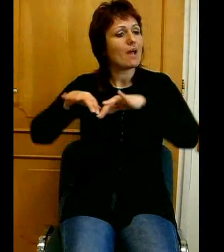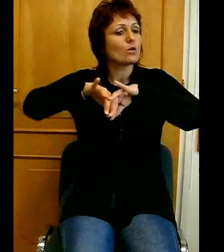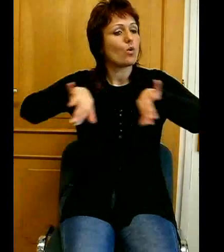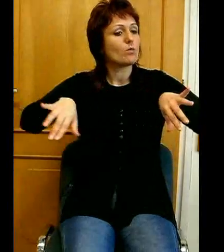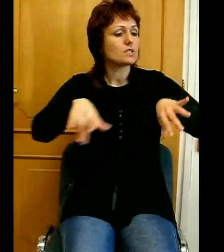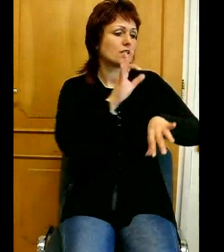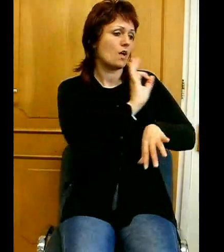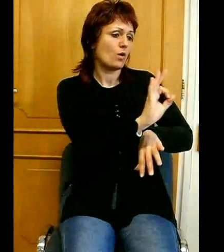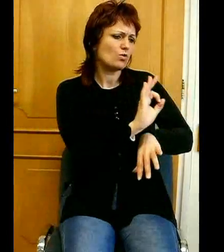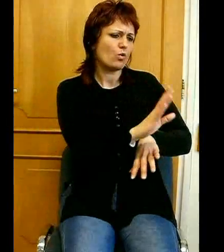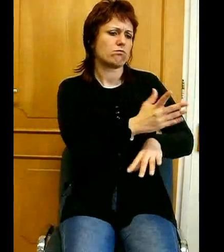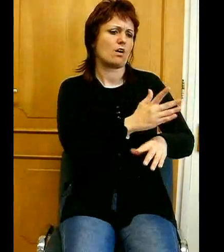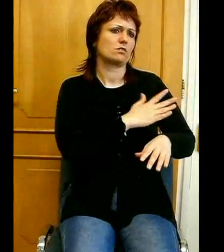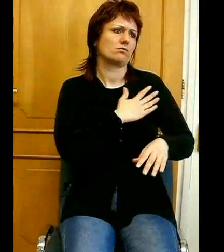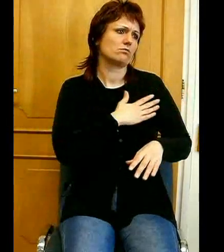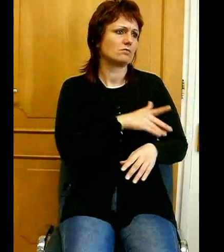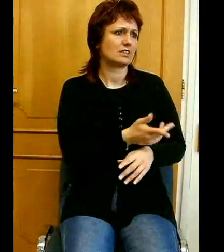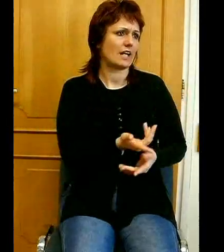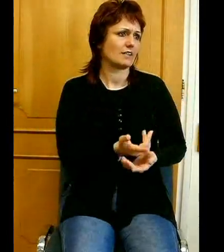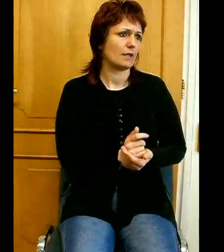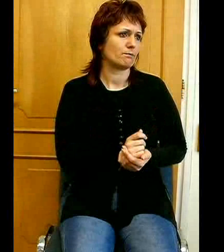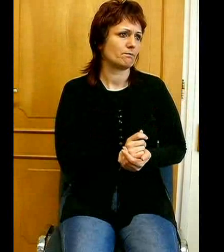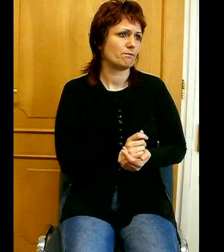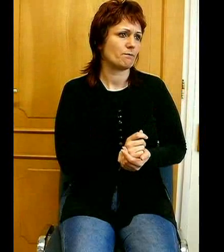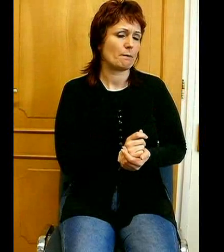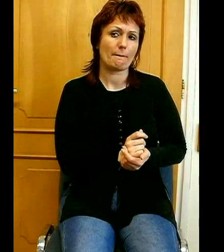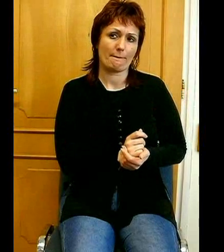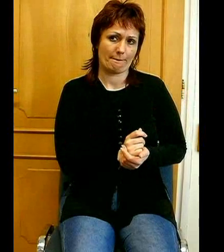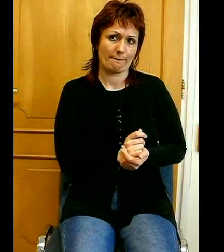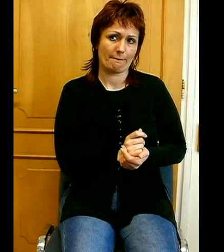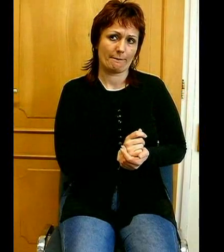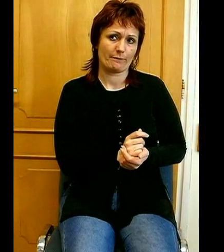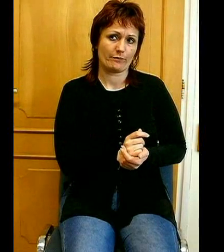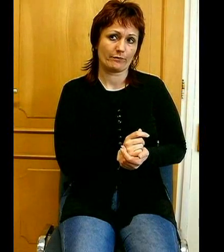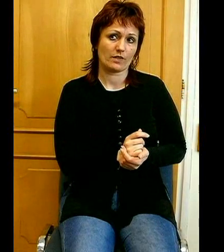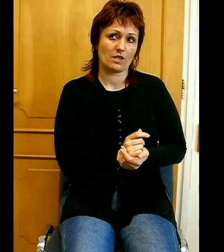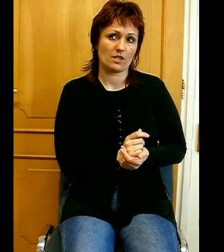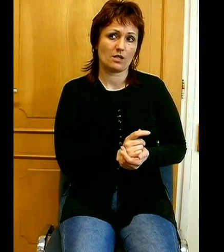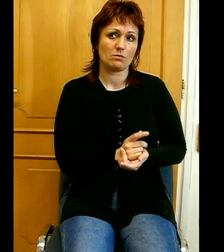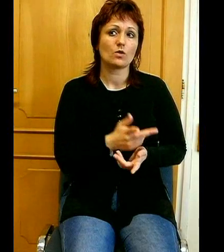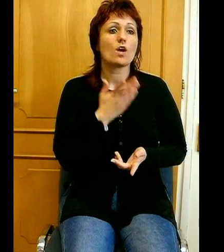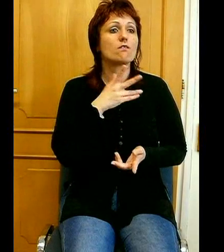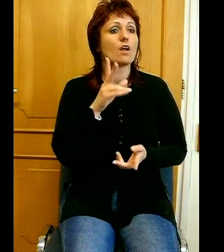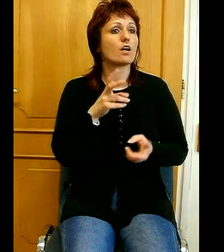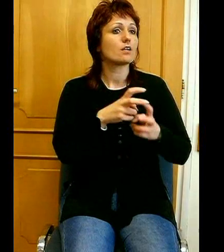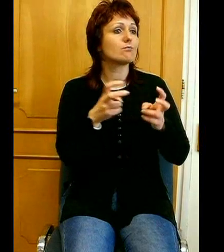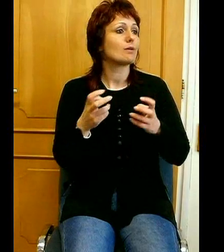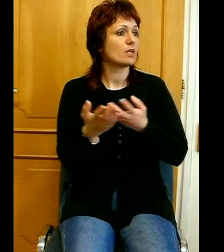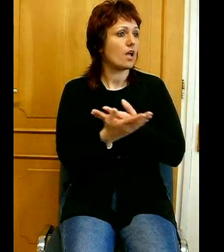szeretjük. Annál is inkább, mert ha valaki a Biblia alapján gondolkozik, akkor tudja, hogy